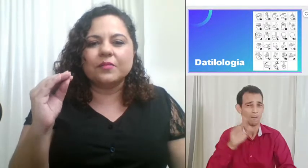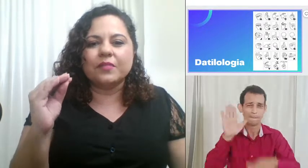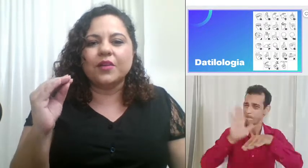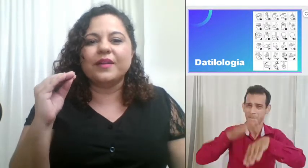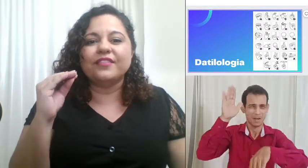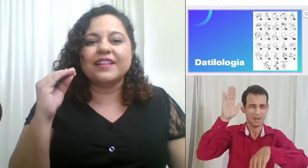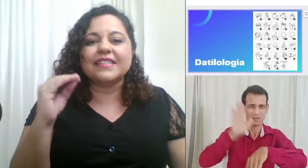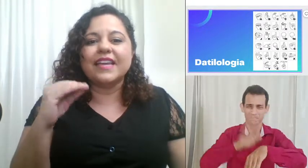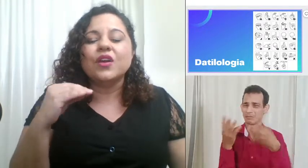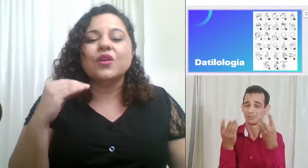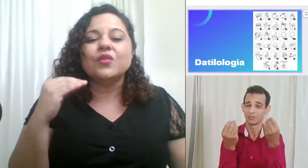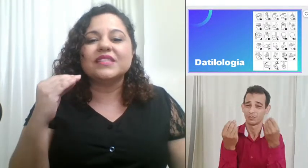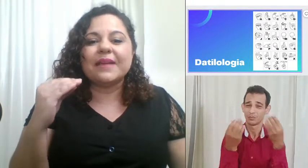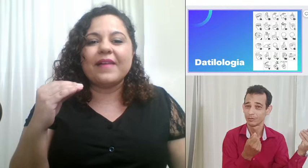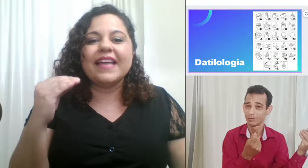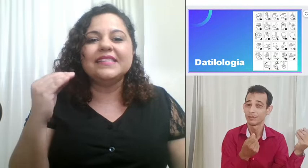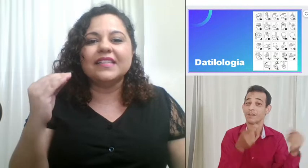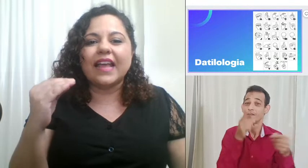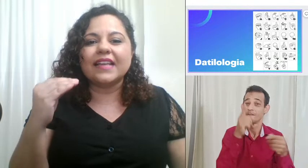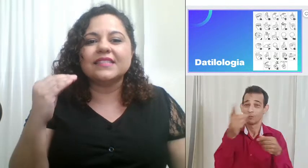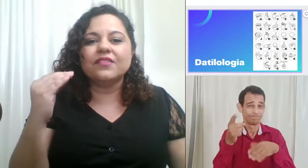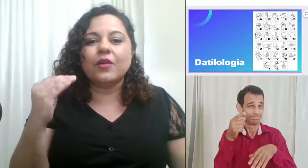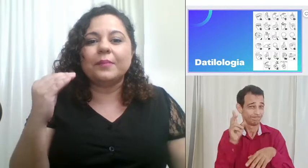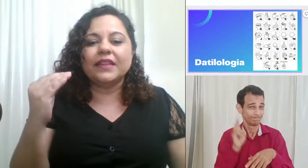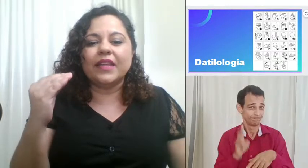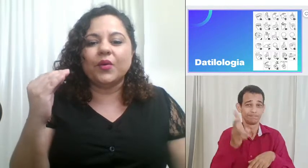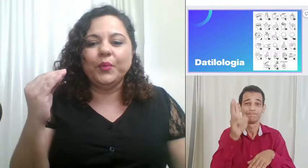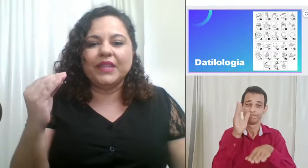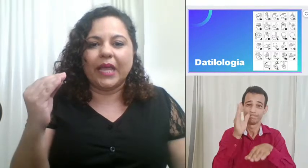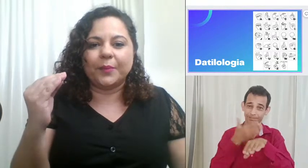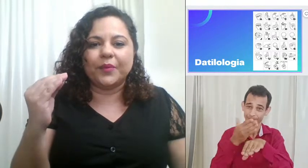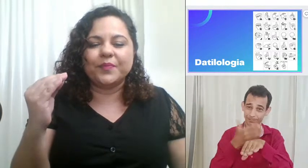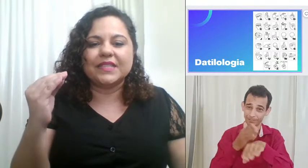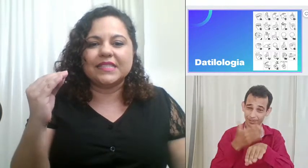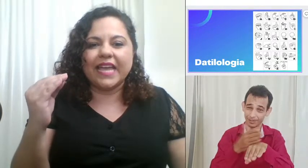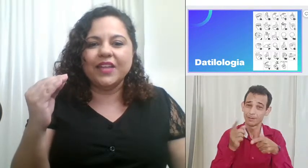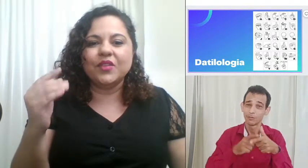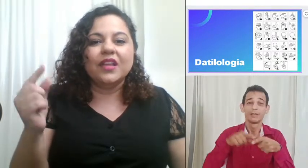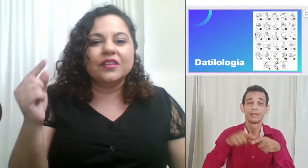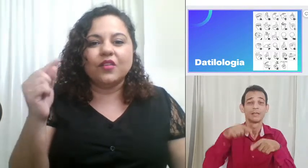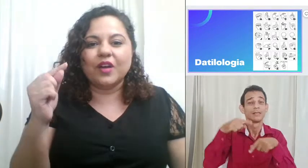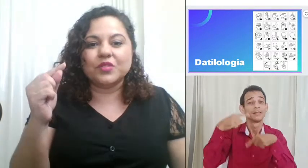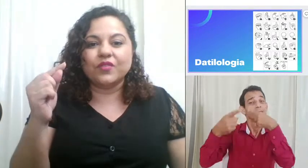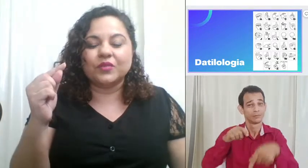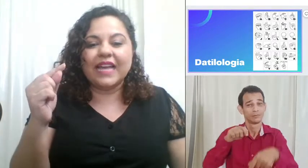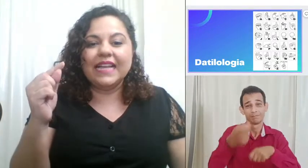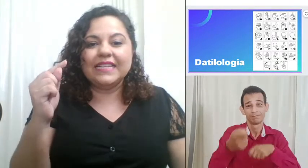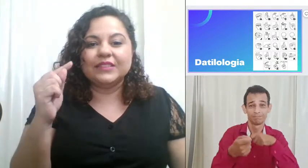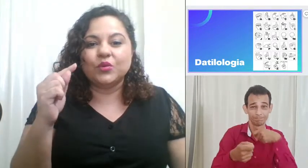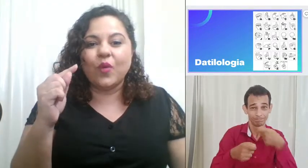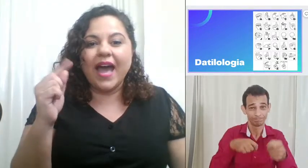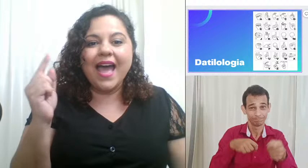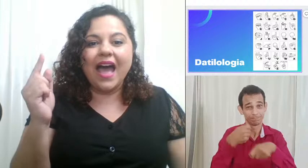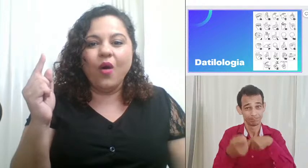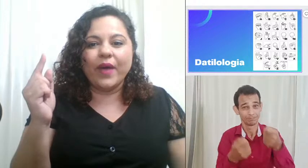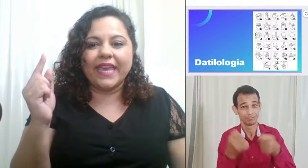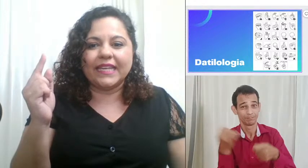mão para fazer os demais sinais que vão aprender por tempo certo então vamos voltar do A ao N